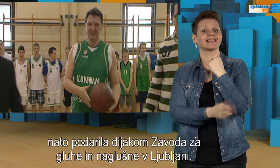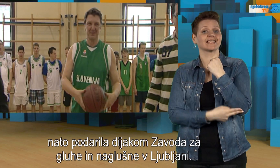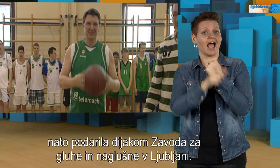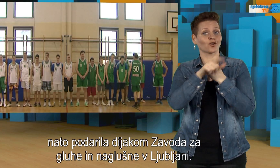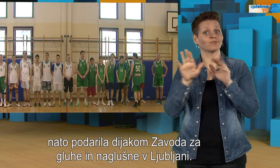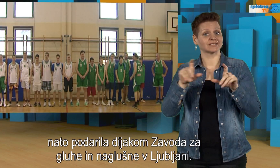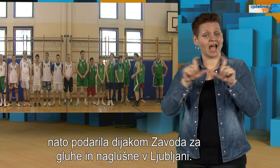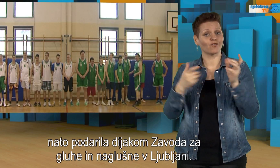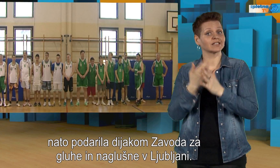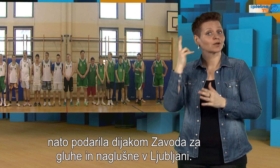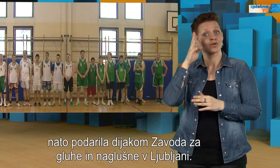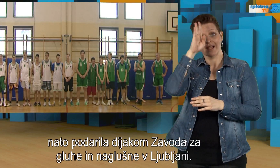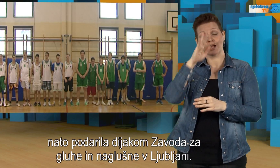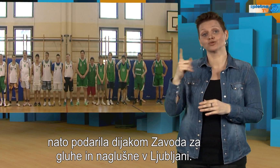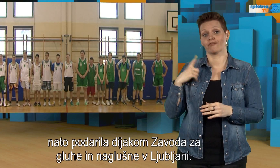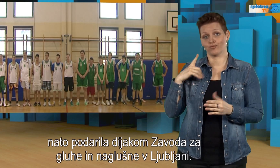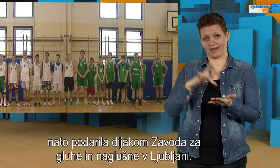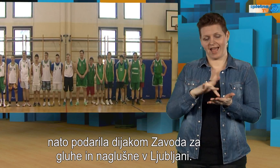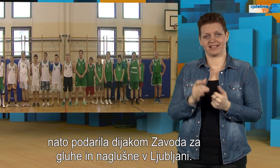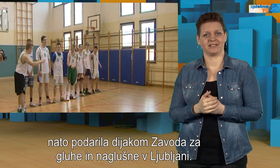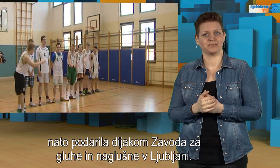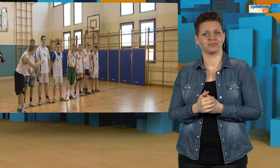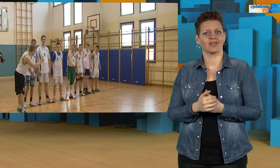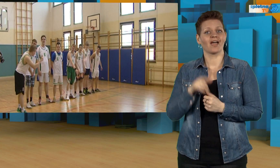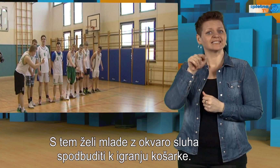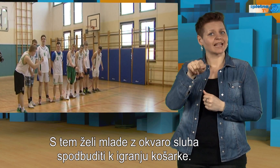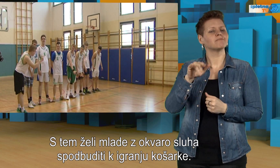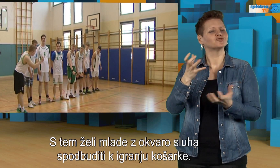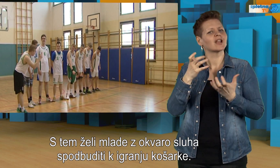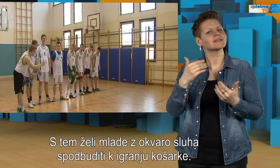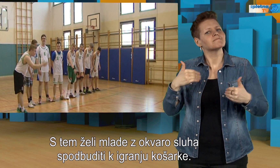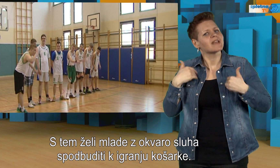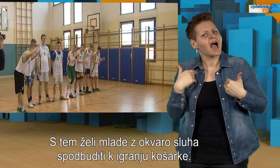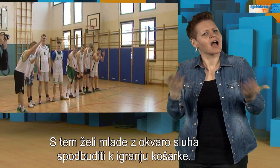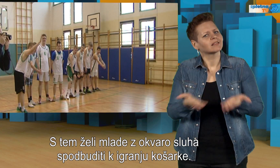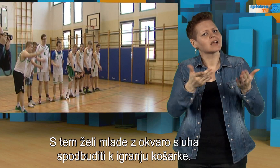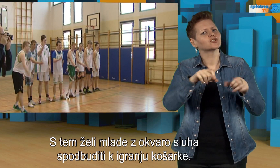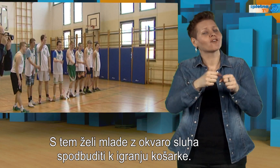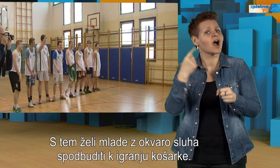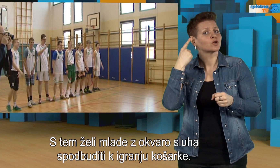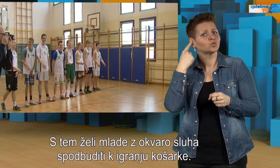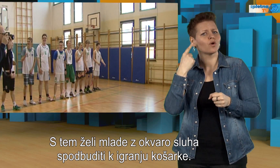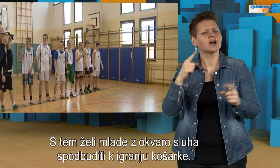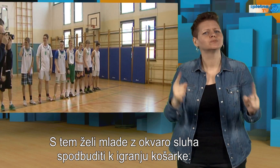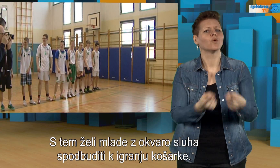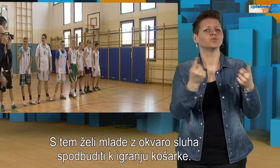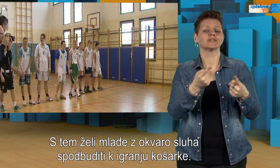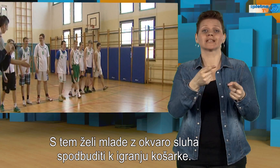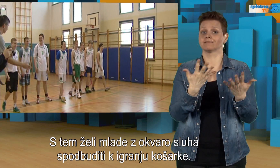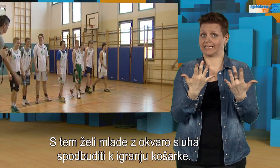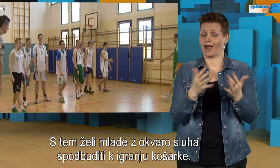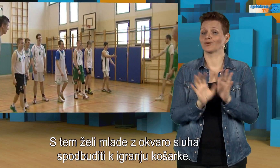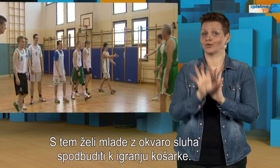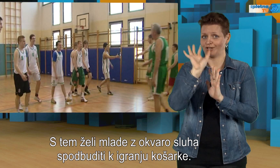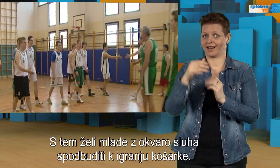podarila dijakom Zavoda za gluhe in naglušne v Ljubljani. S tem želi mlade z okvaro sluha spodbuditi k igranju